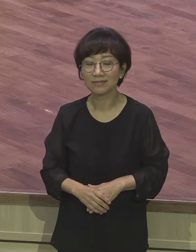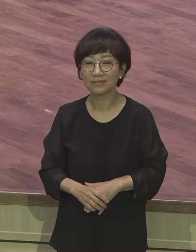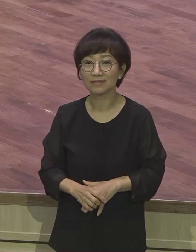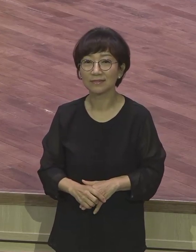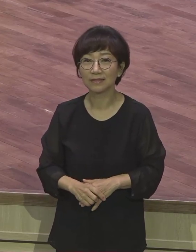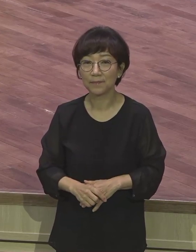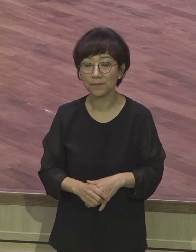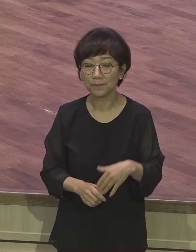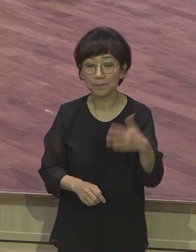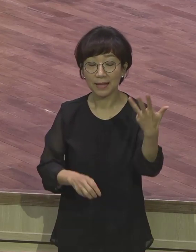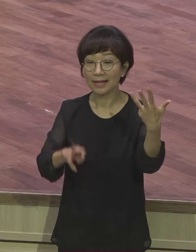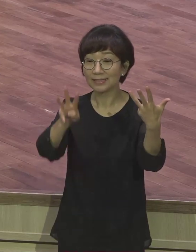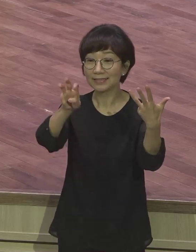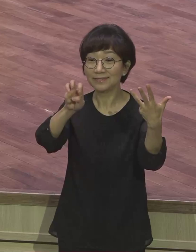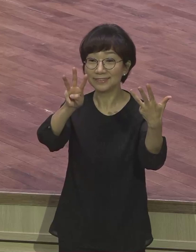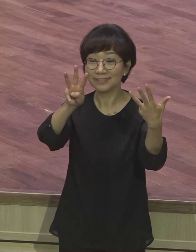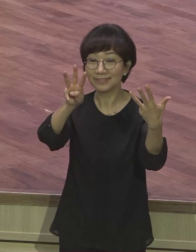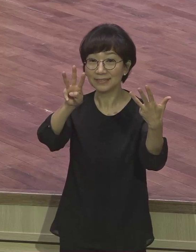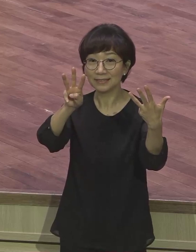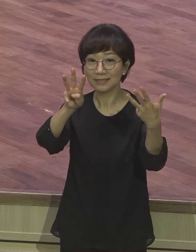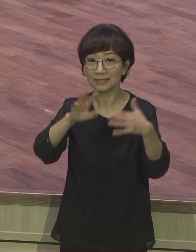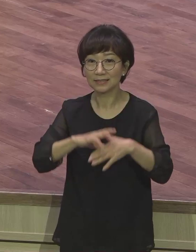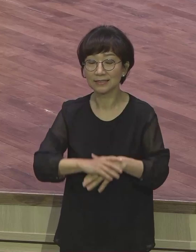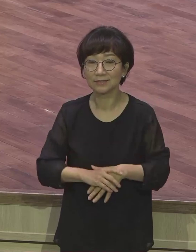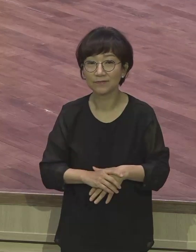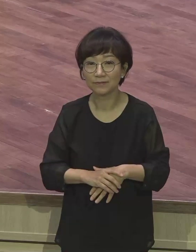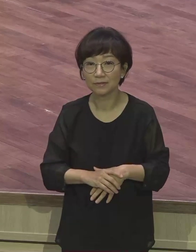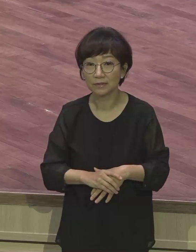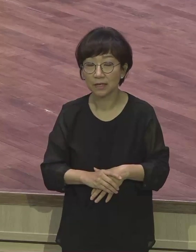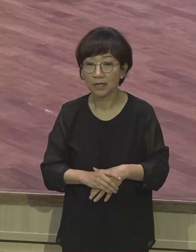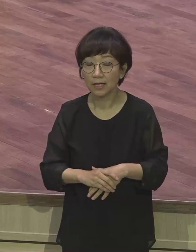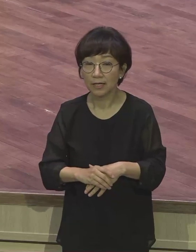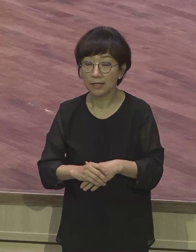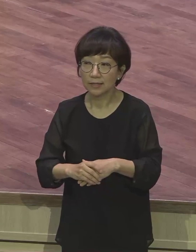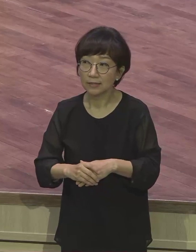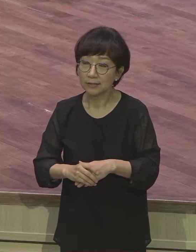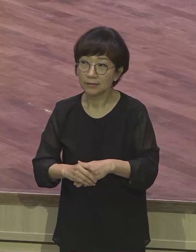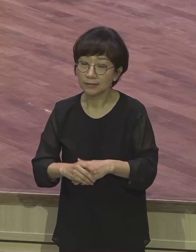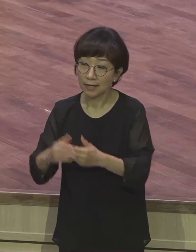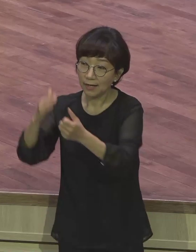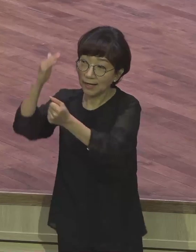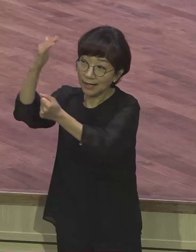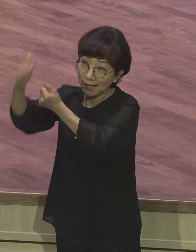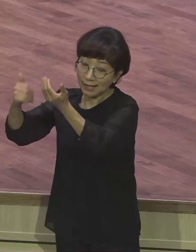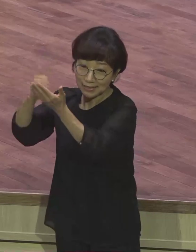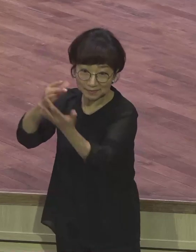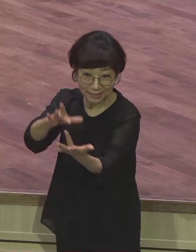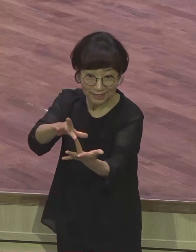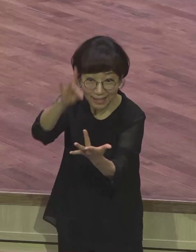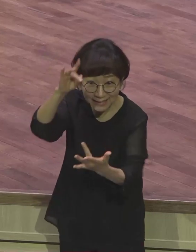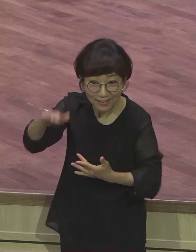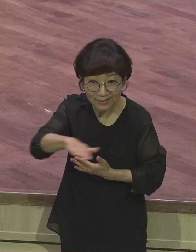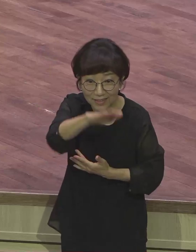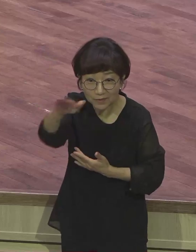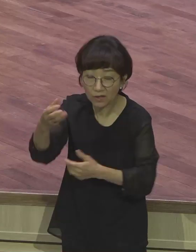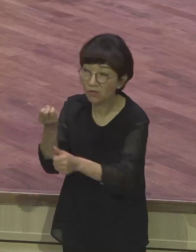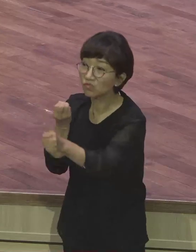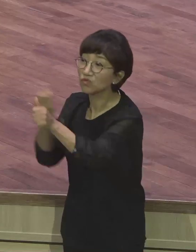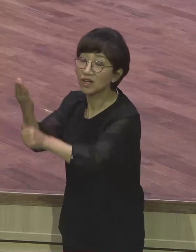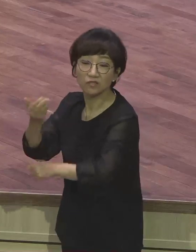33절입니다. 누가 능히 하나님께서 택한 자들을 고발하리요? 어렵다 하신 이는 하나님이시니